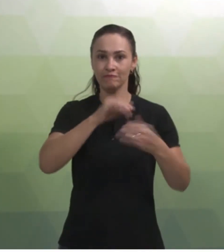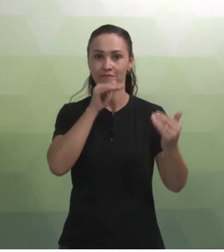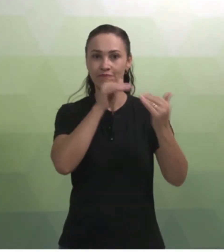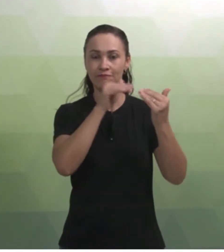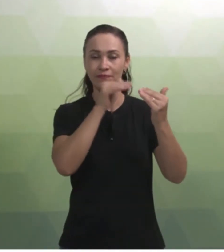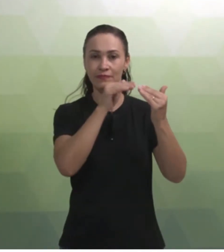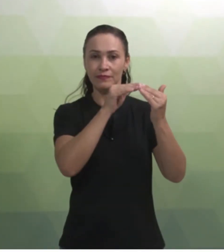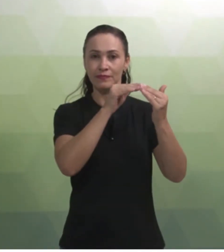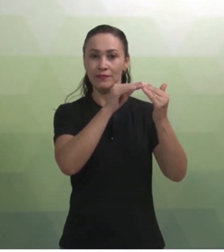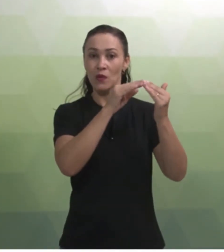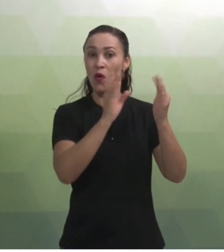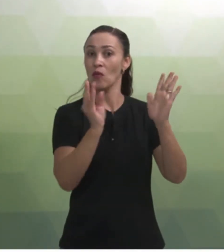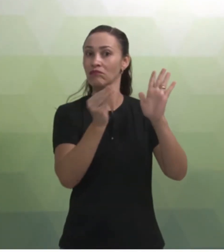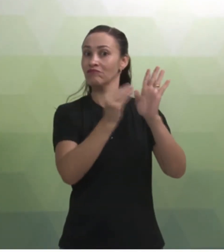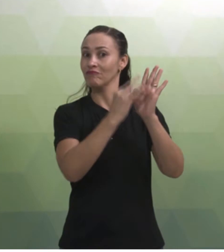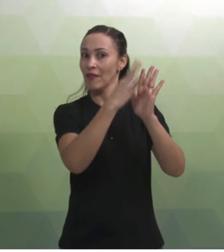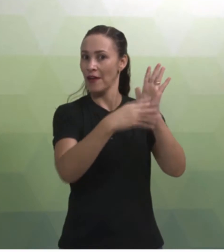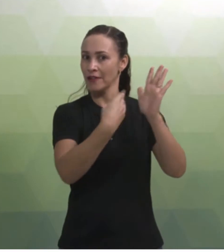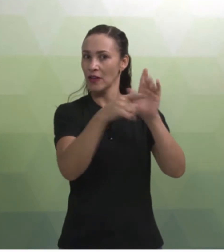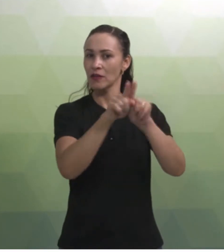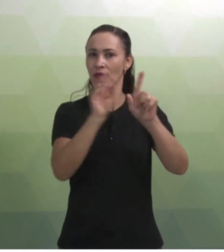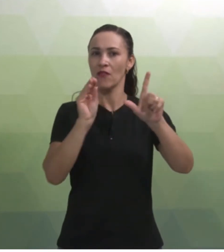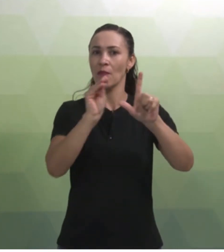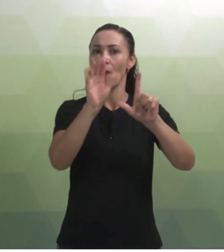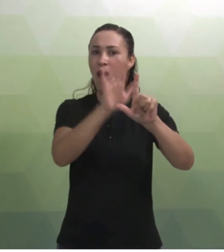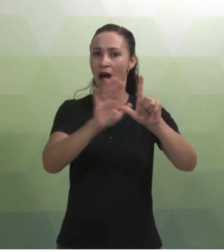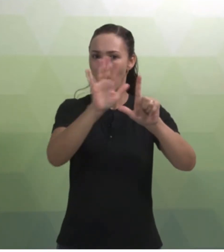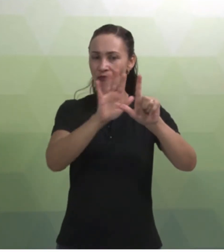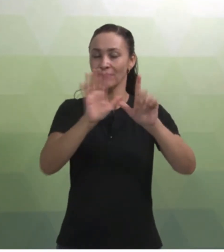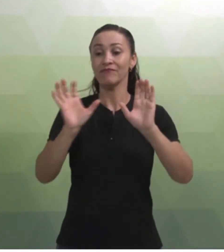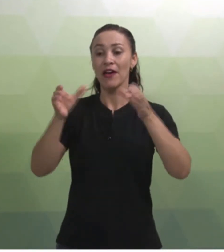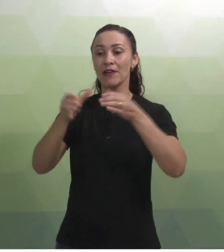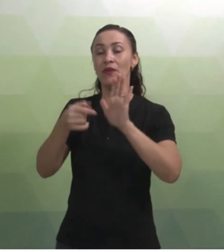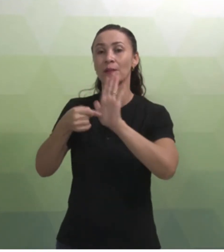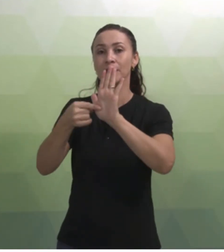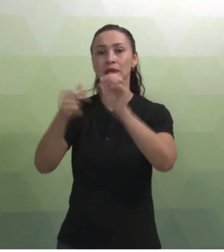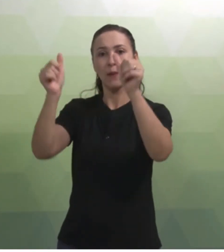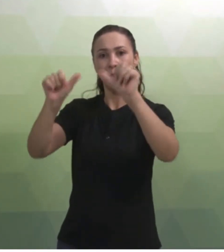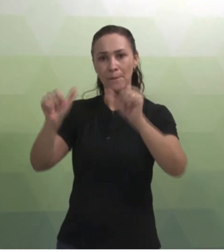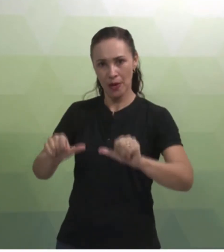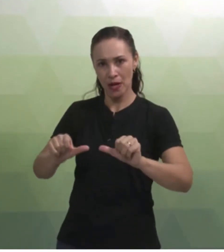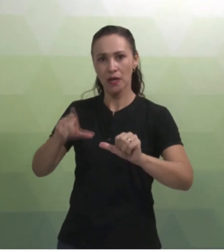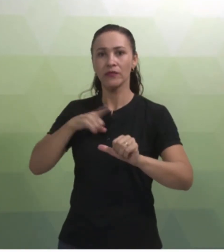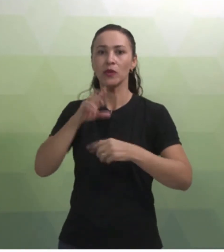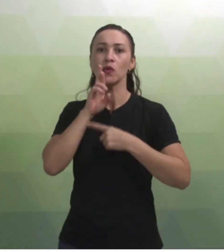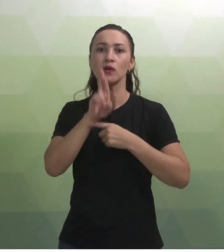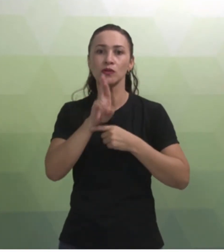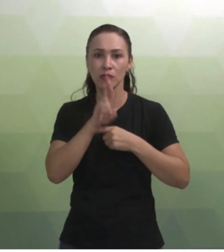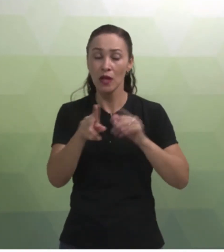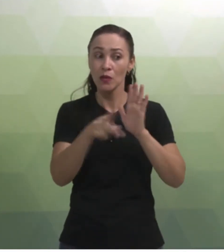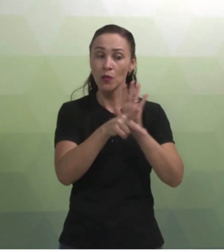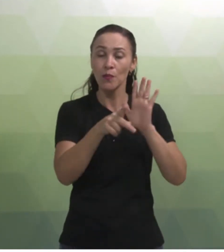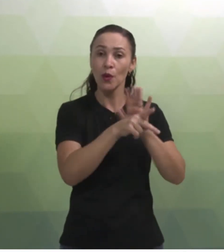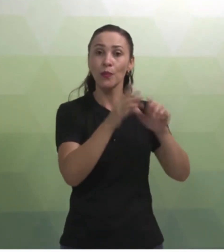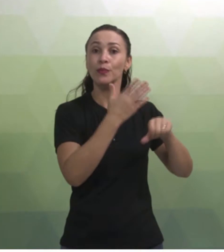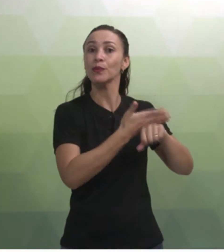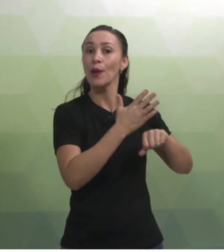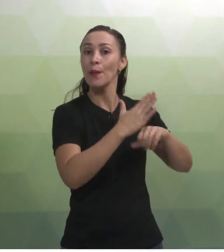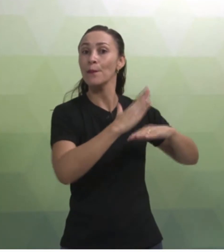previsto no calendário e postado no AVA, onde as equipes apresentarão os banners com resultados da prática, ou